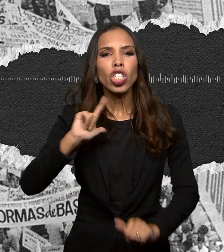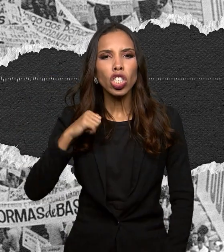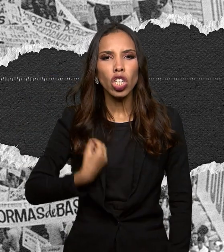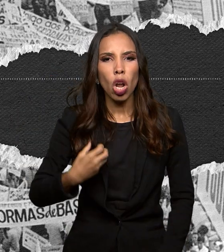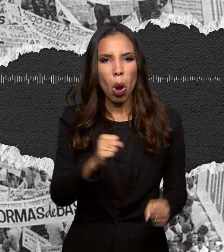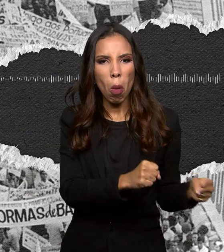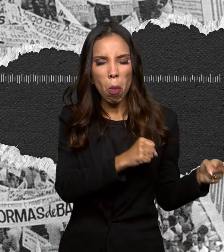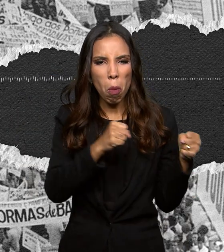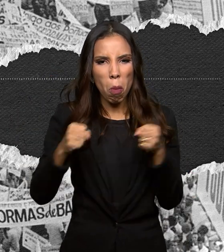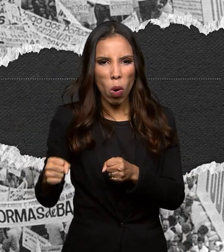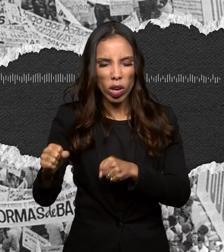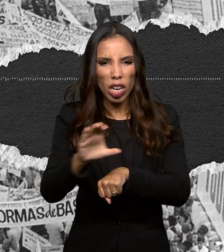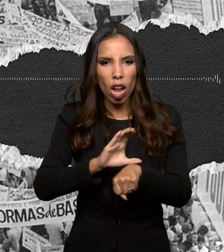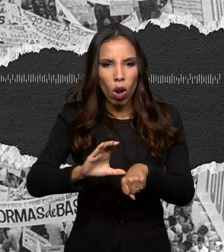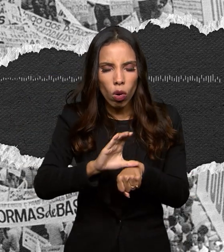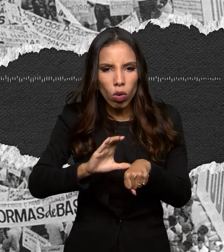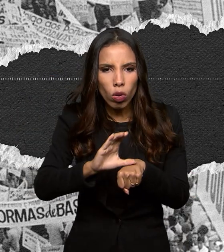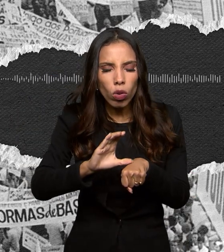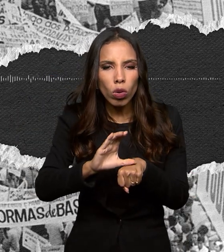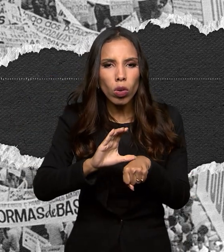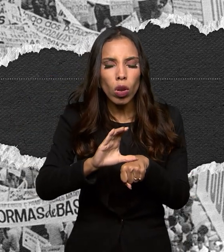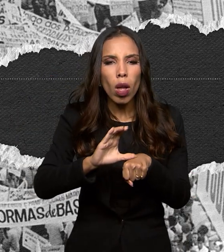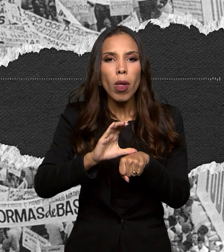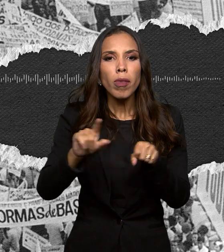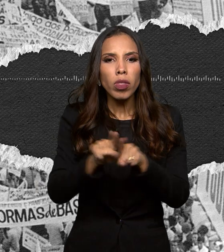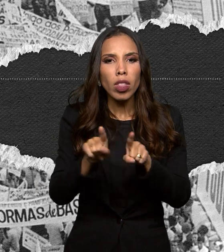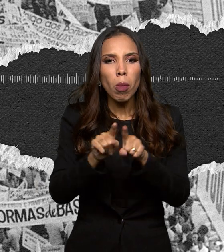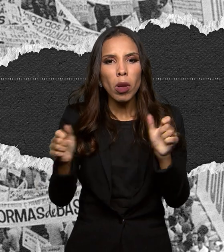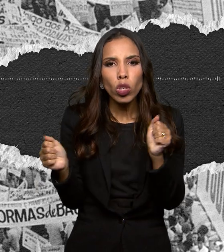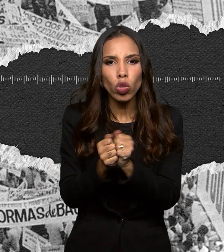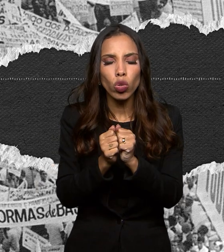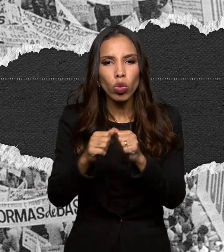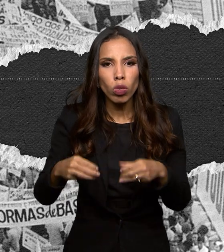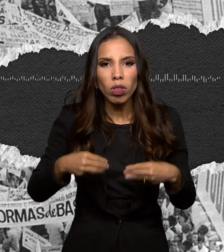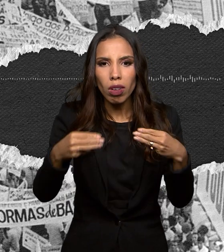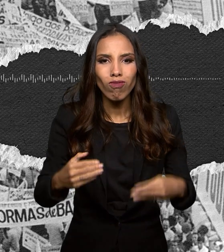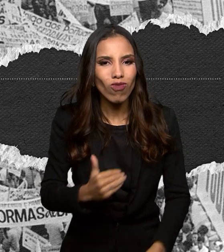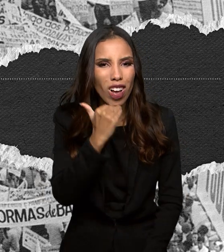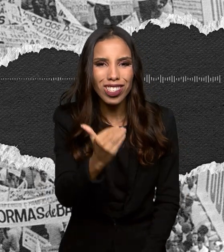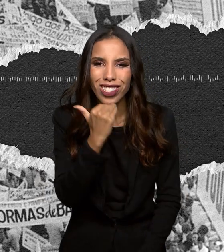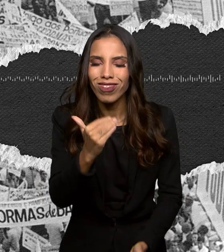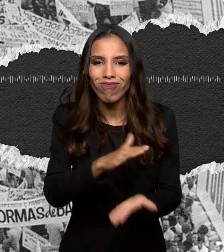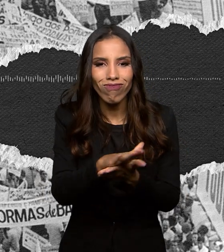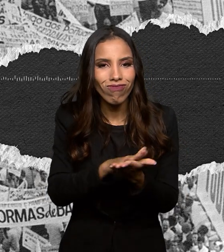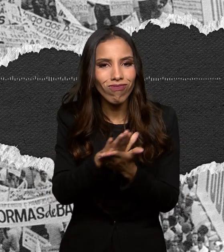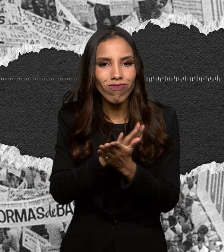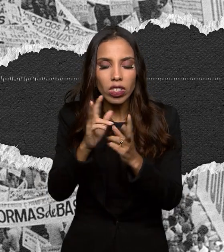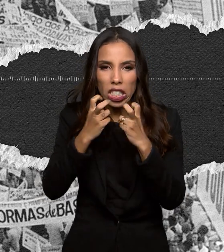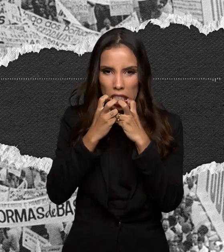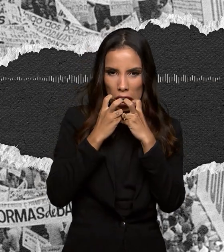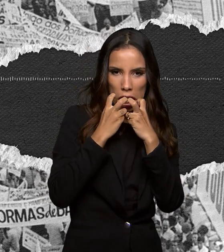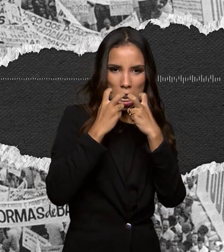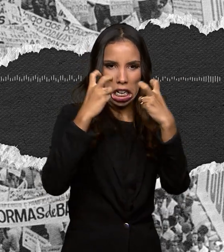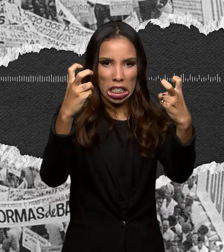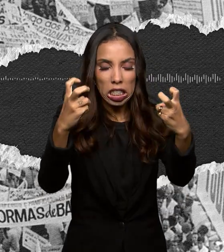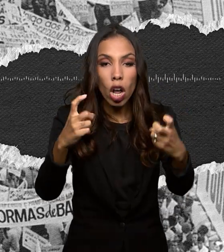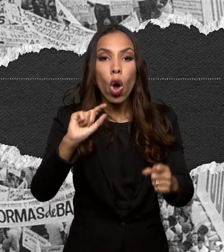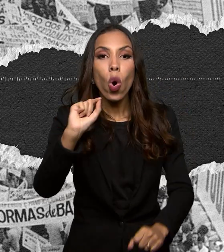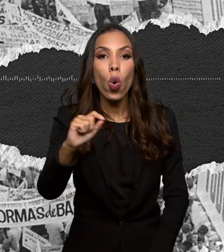constitucionais com o seu ministério. Não adiantou nada. E no grito, Auro Moura decretou que a presidência da República